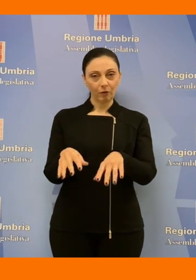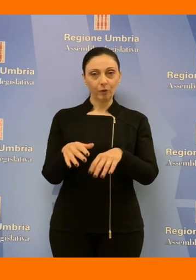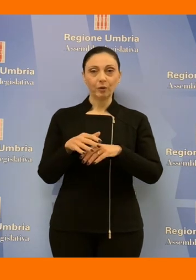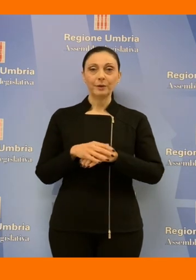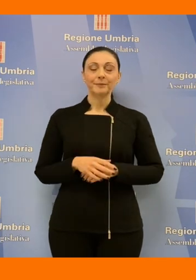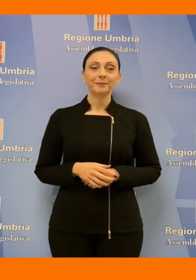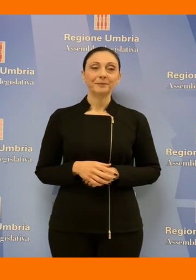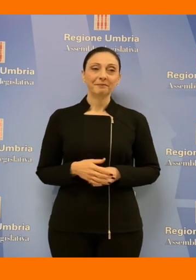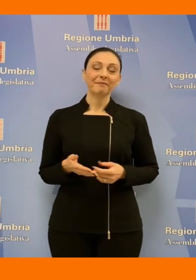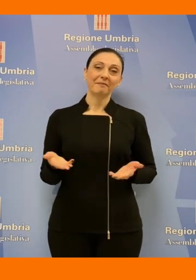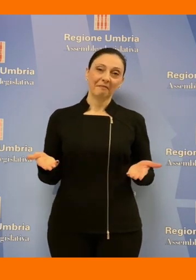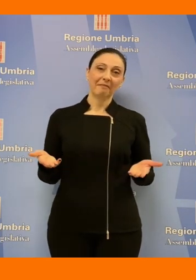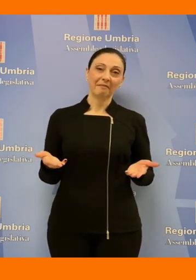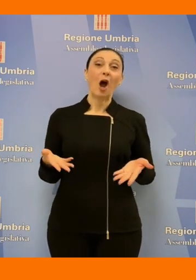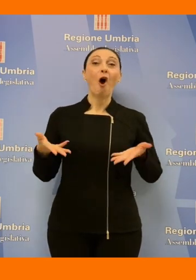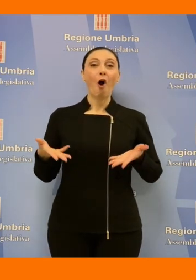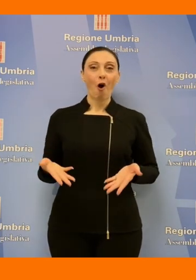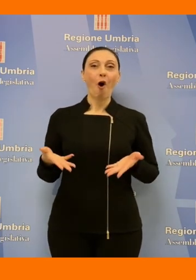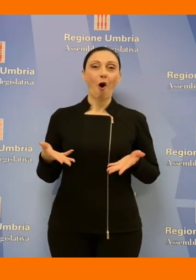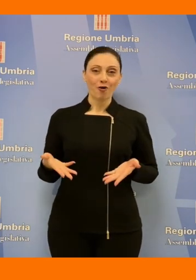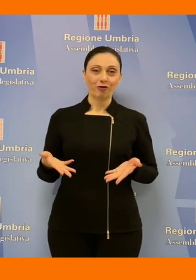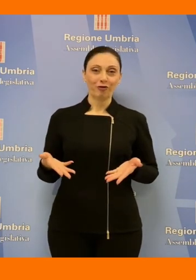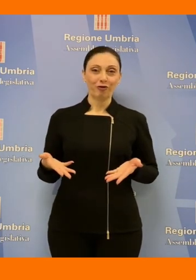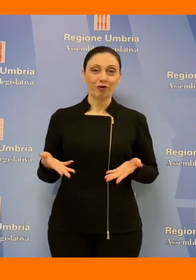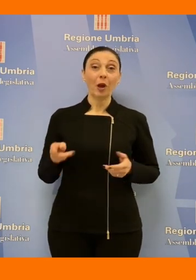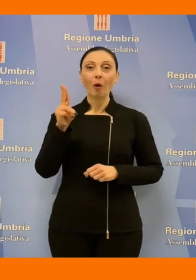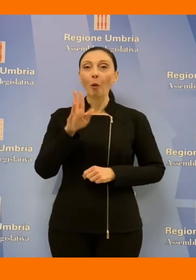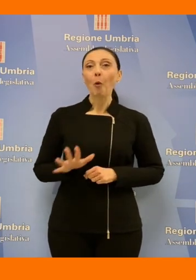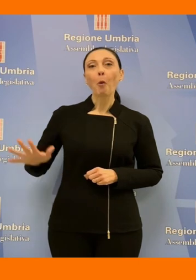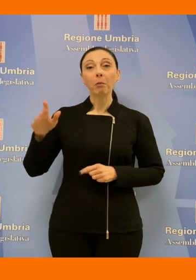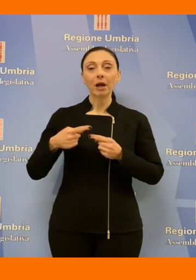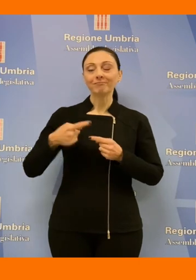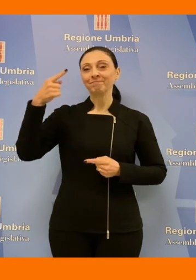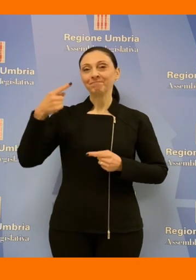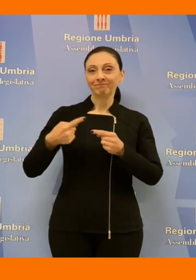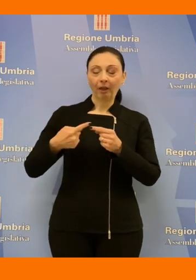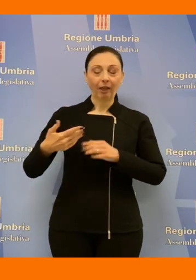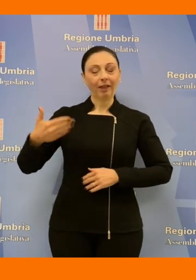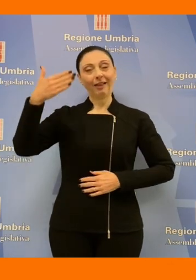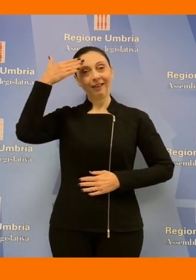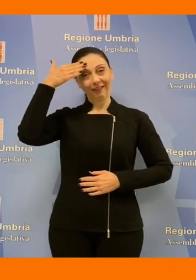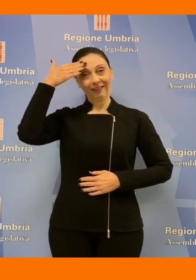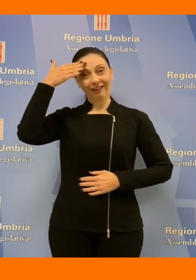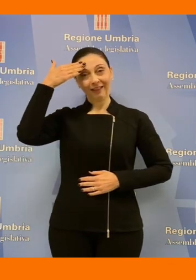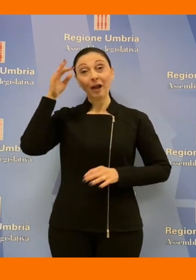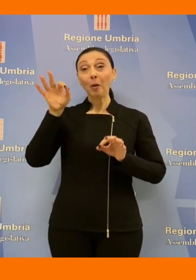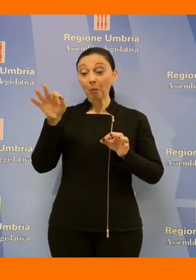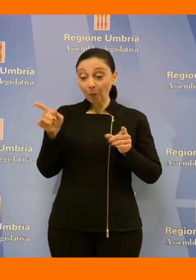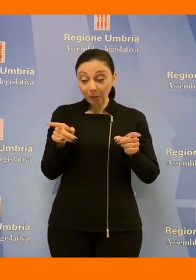oggi definirei una giornata storica per l'Umbria perché in questo momento in aula si sta discutendo sul nuovo piano dei